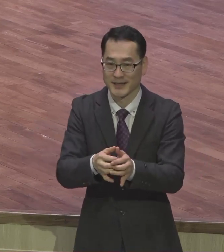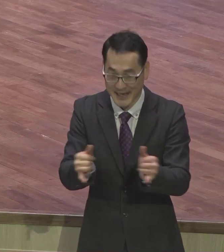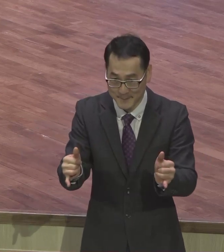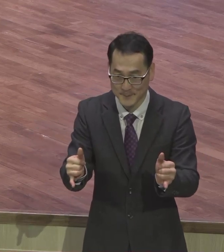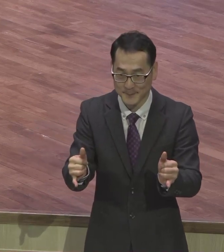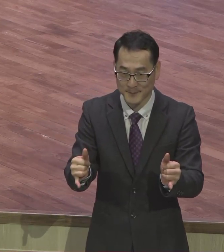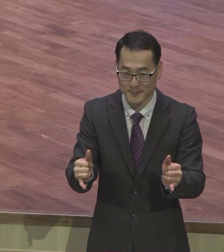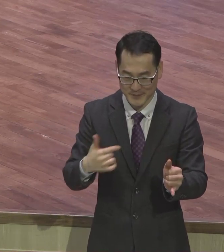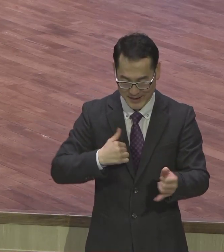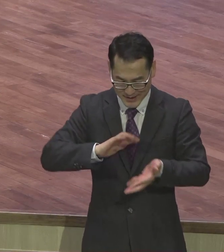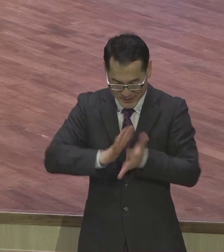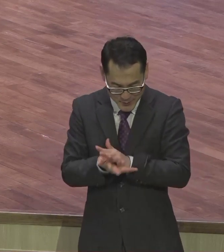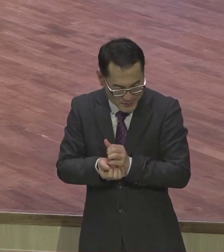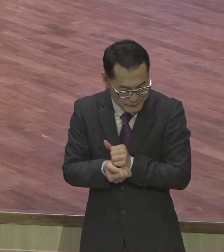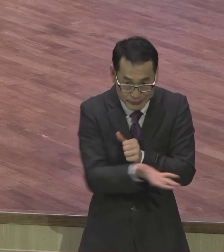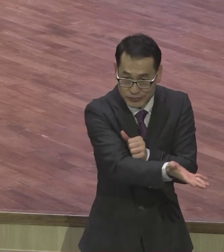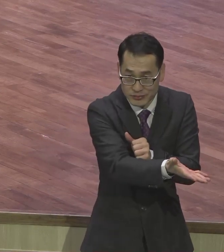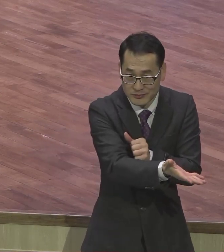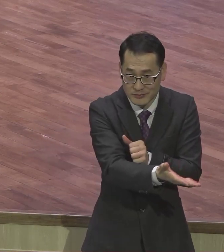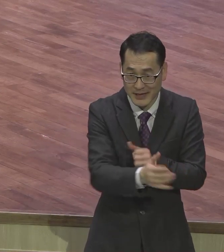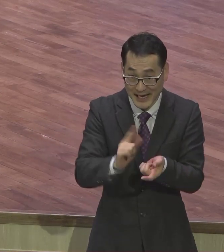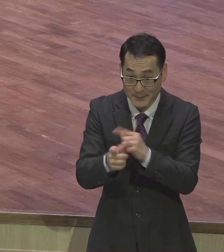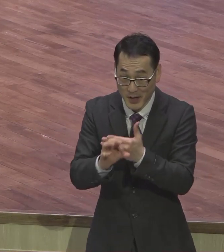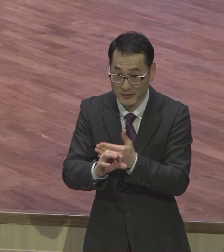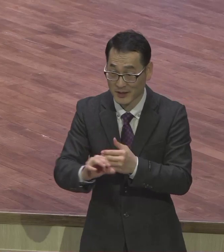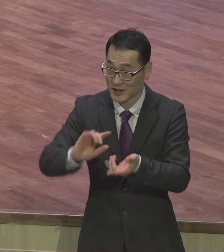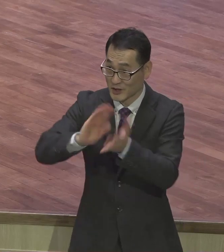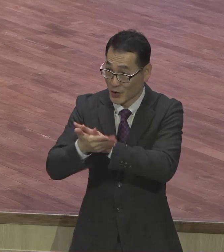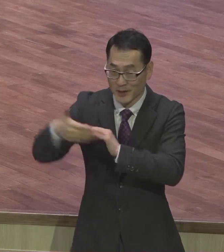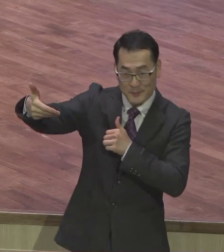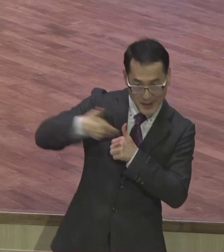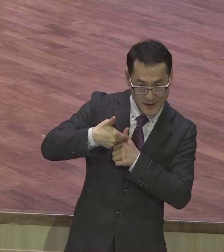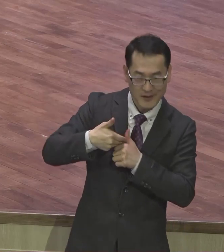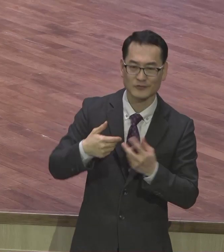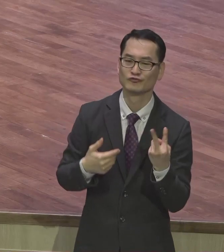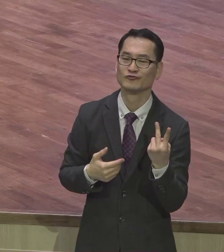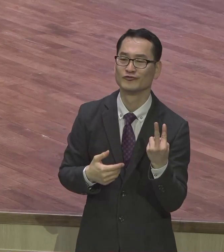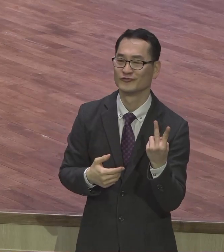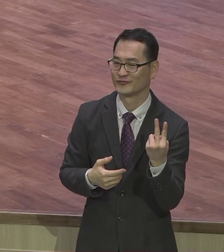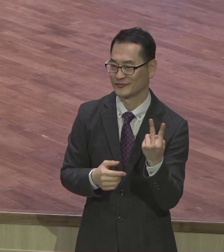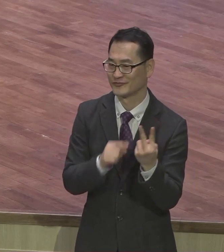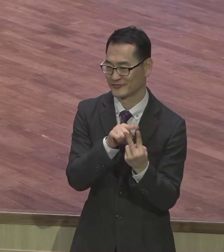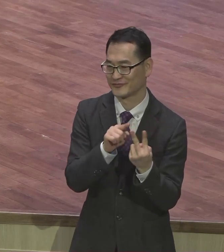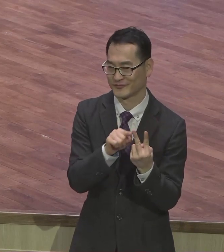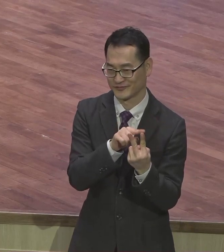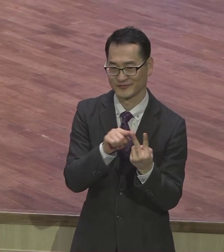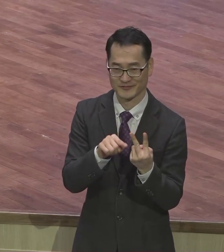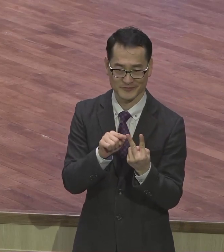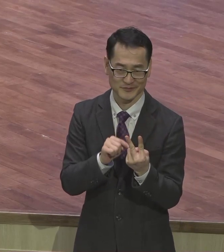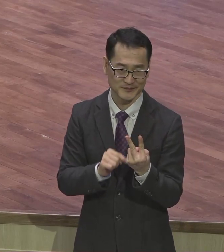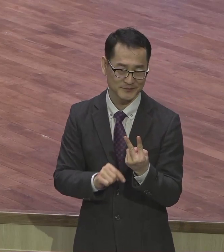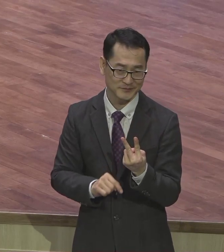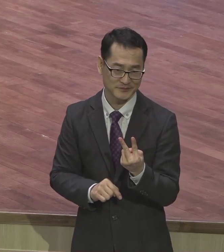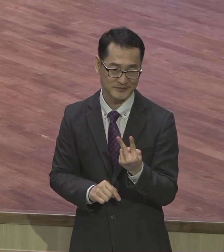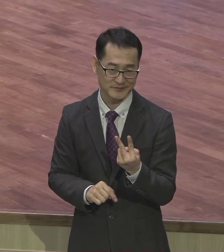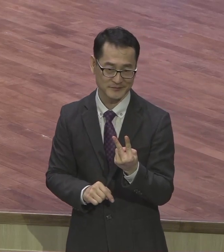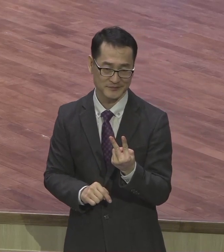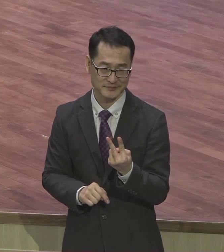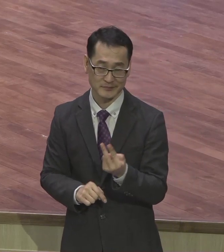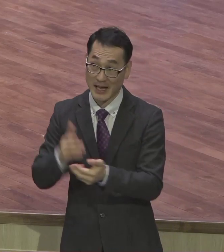뜻과 교육에 따라서 바뀌게 되어 있습니다. 영적 지각 변동이 일어나게 되어있다면 하나님은요 우리에게 움직이를